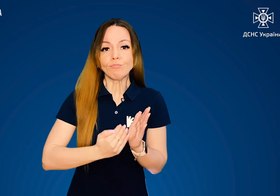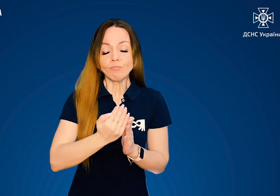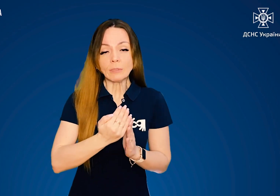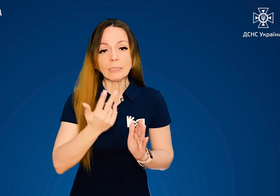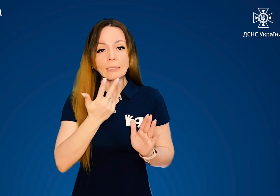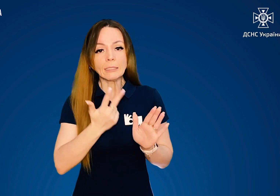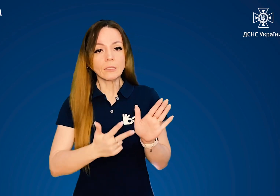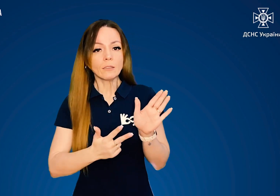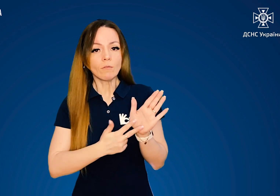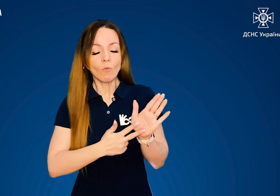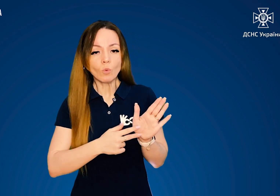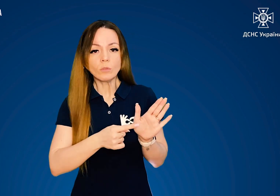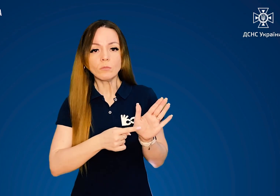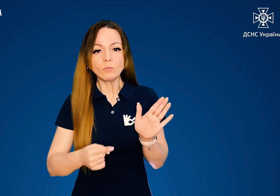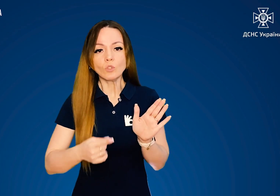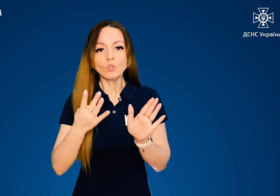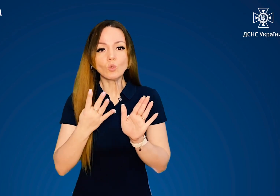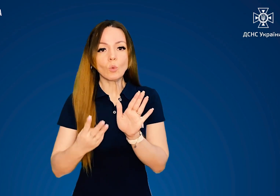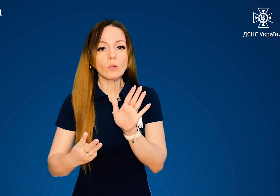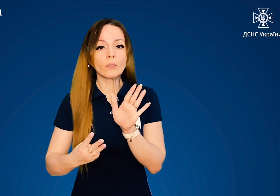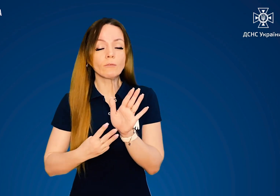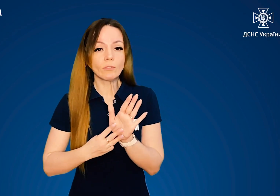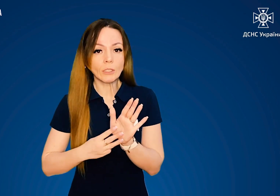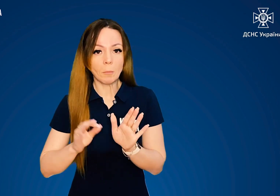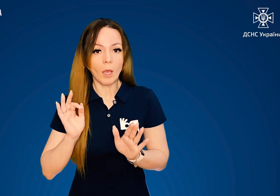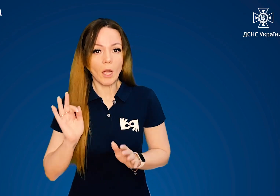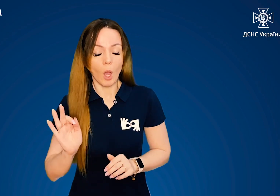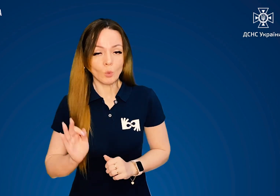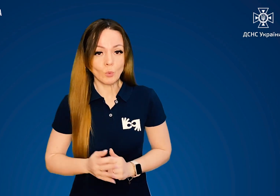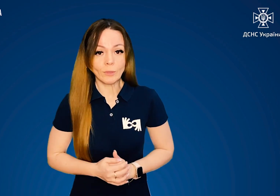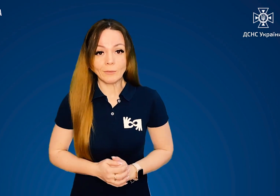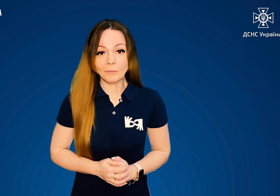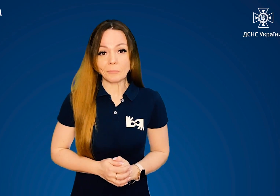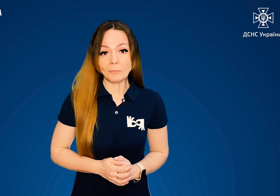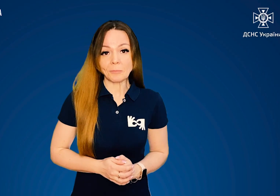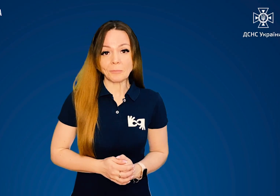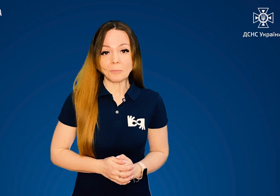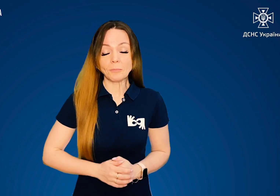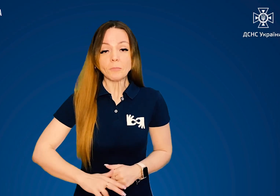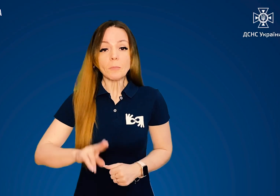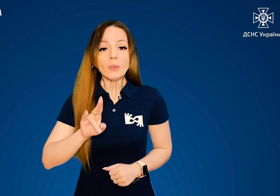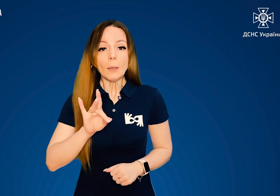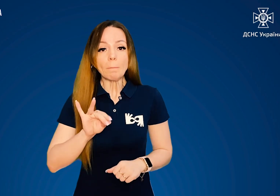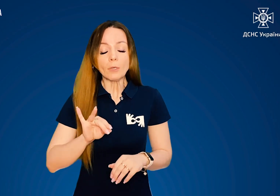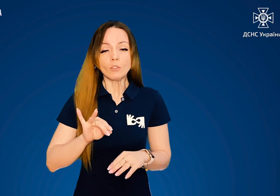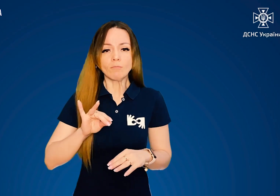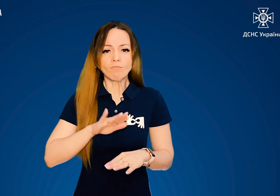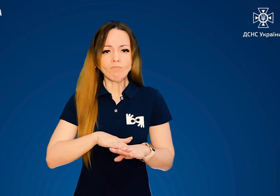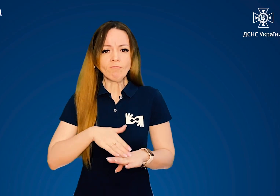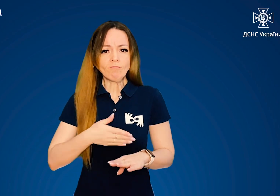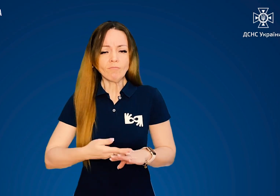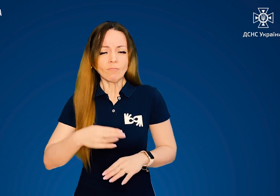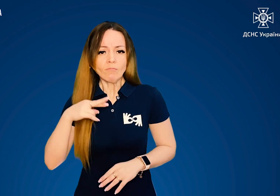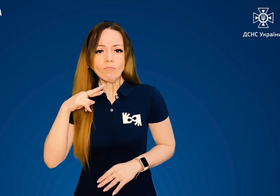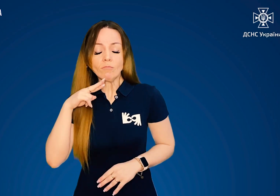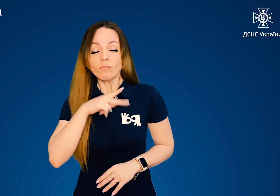температури тіла до 38-48 градусів за Цельсієм. При тяжкому